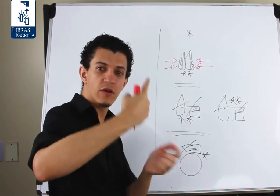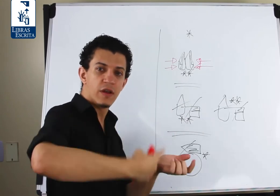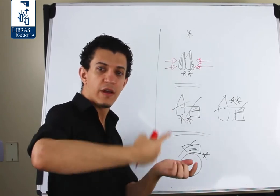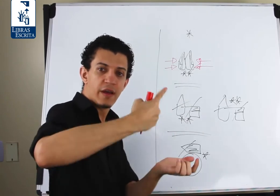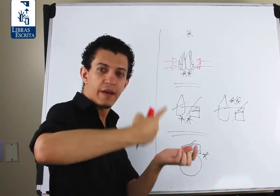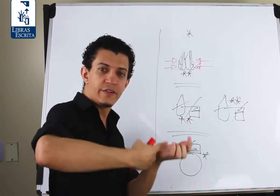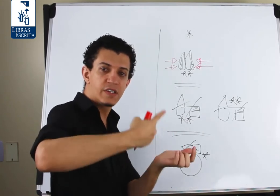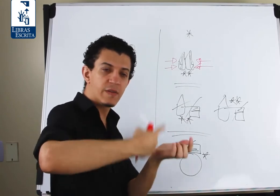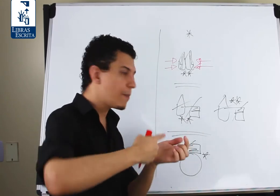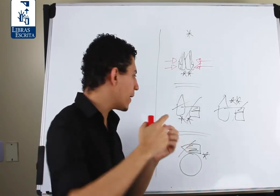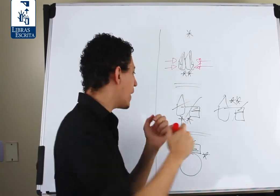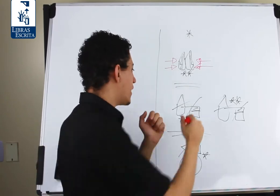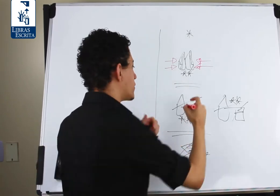de cima para baixo.